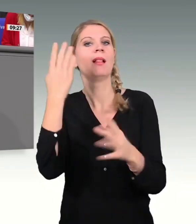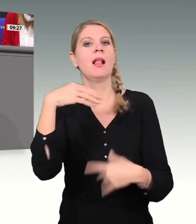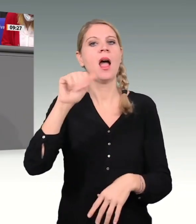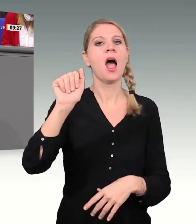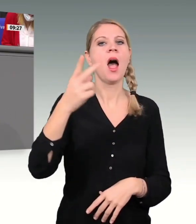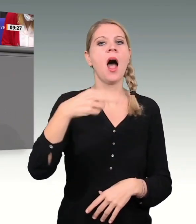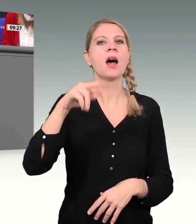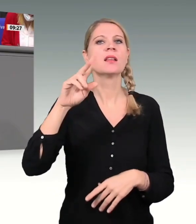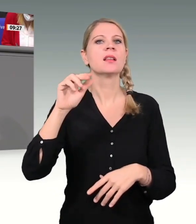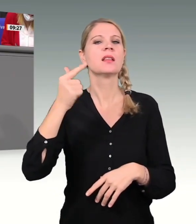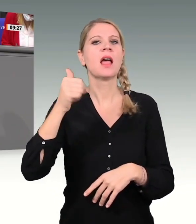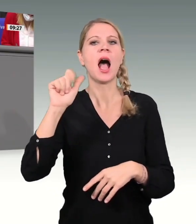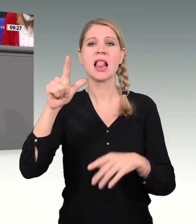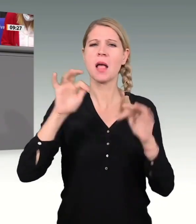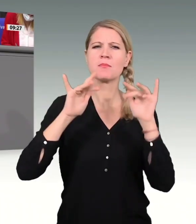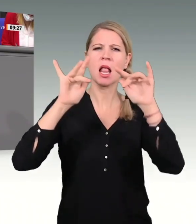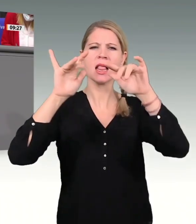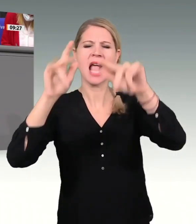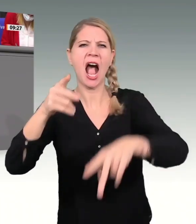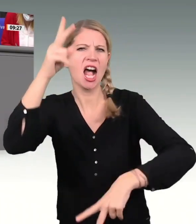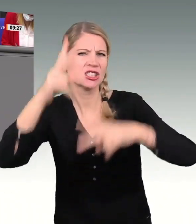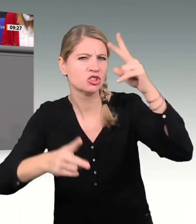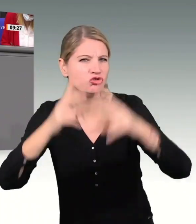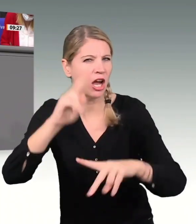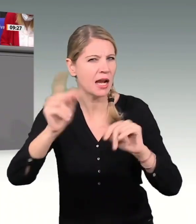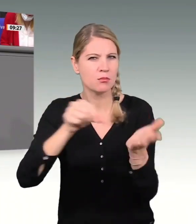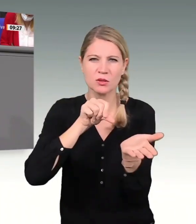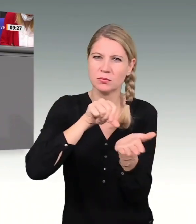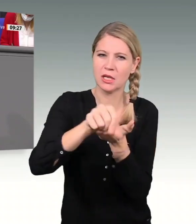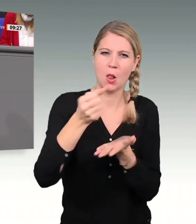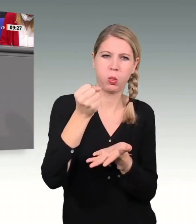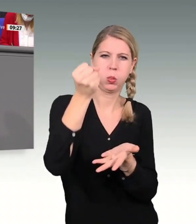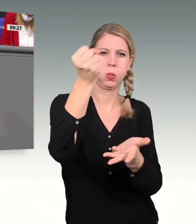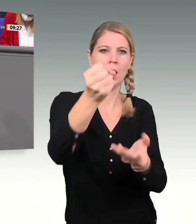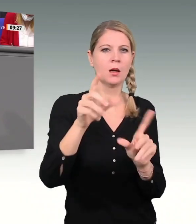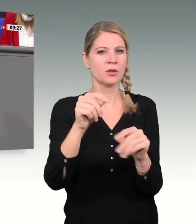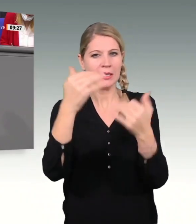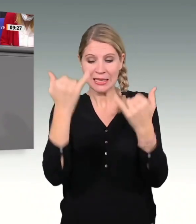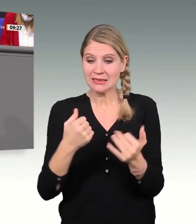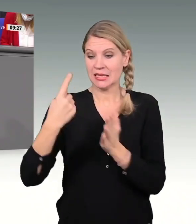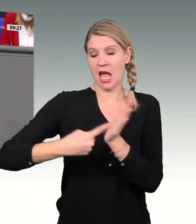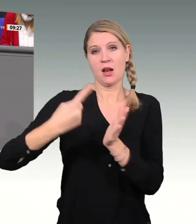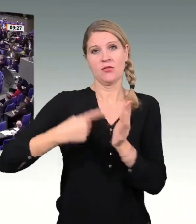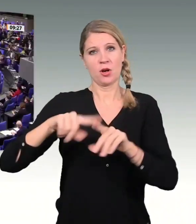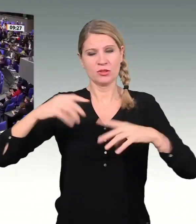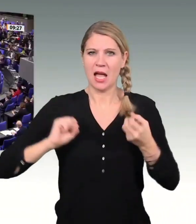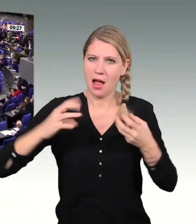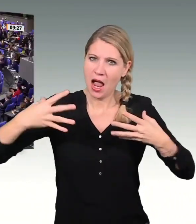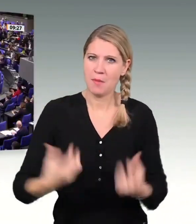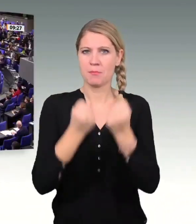neue Herausforderungen. Wir sind bereit, diese Herausforderungen anzugehen. Der Nachtragshaushalt ist der erste richtige Schritt in die richtige Richtung. Vielen Dank.